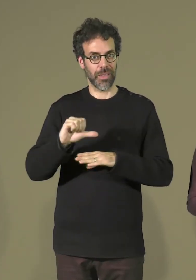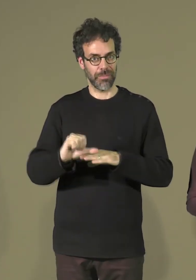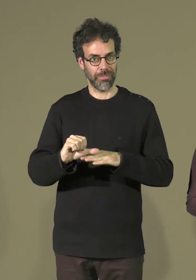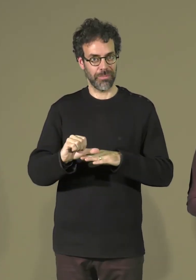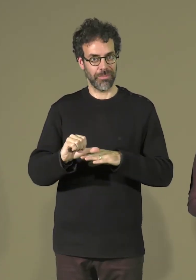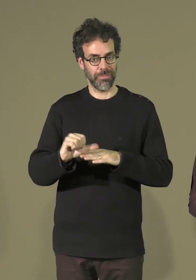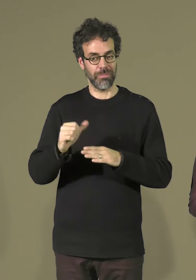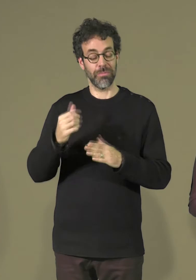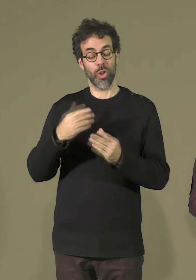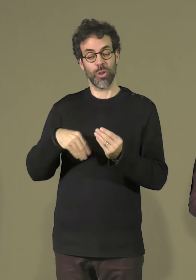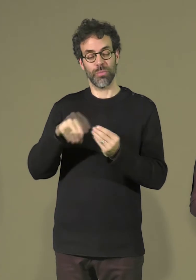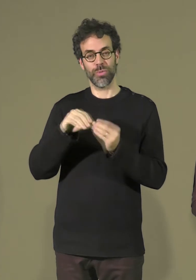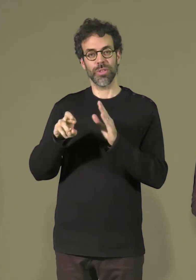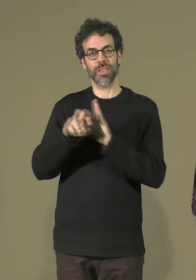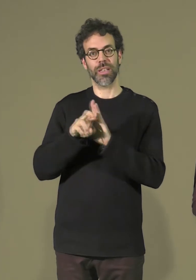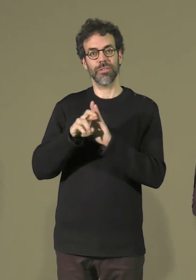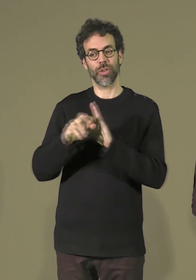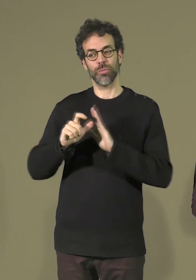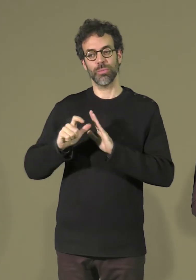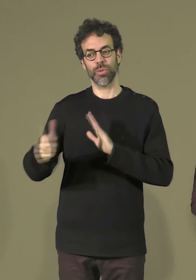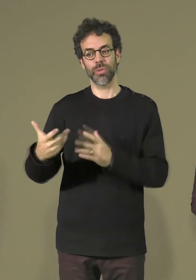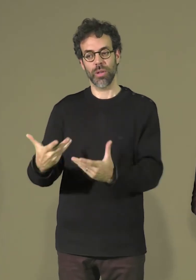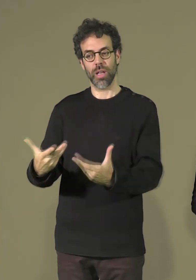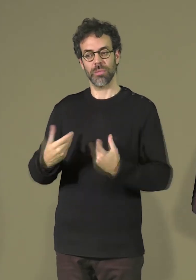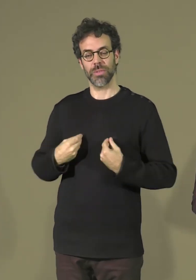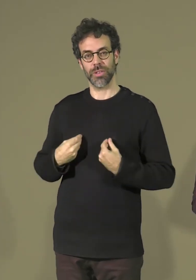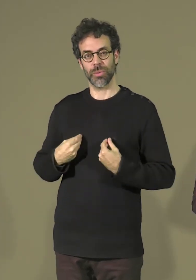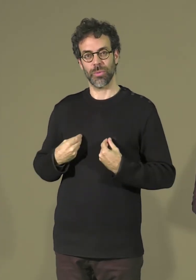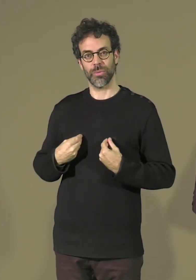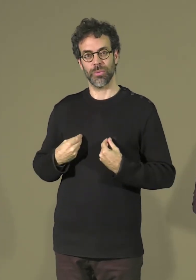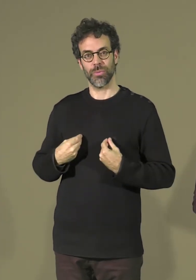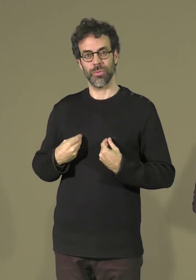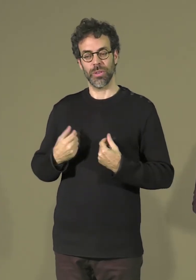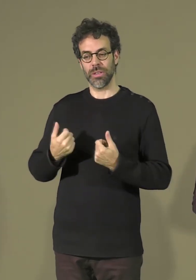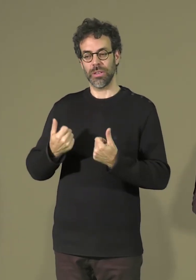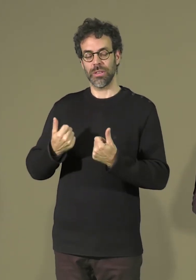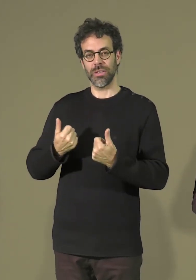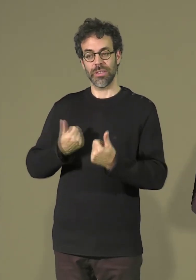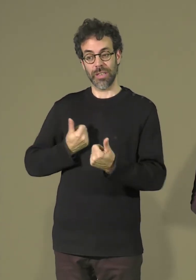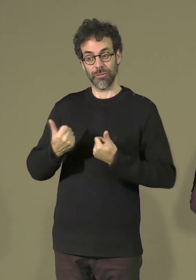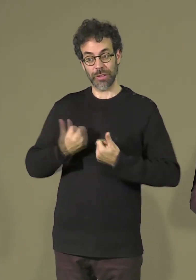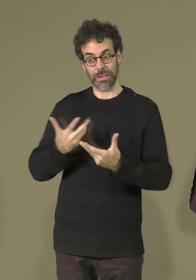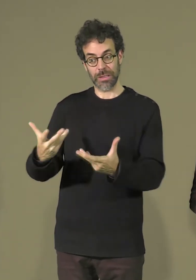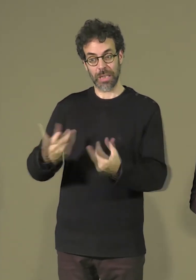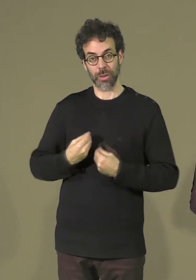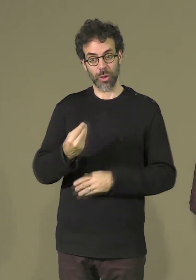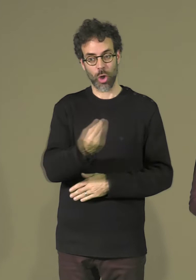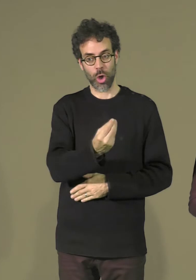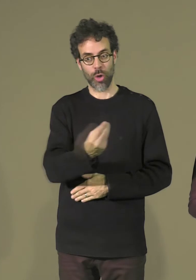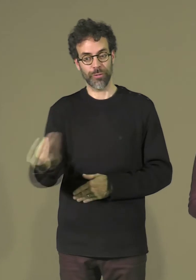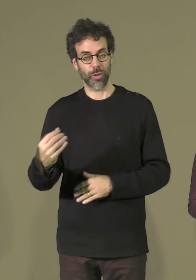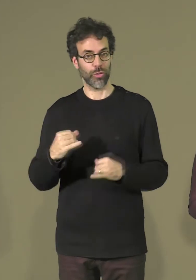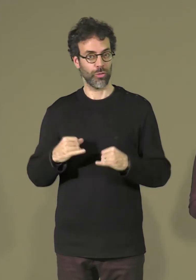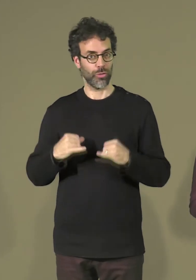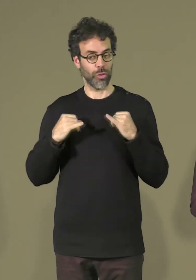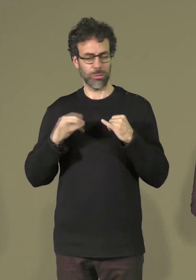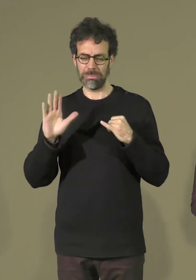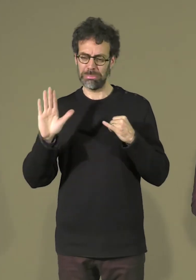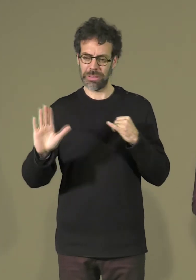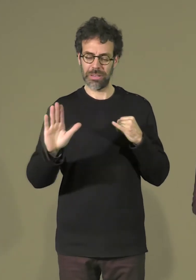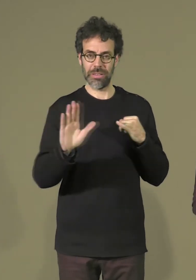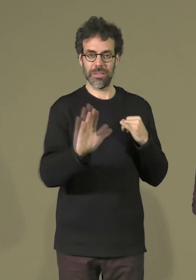Je suis référente de la procédure d'admission des services accueillants des enfants et des jeunes